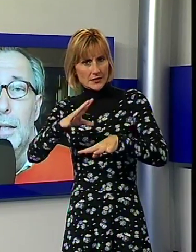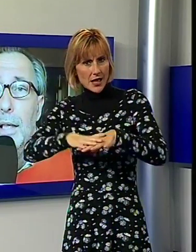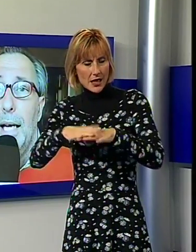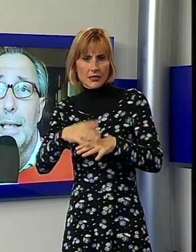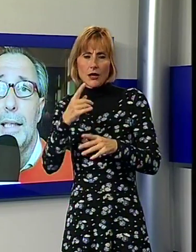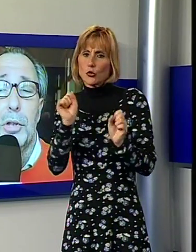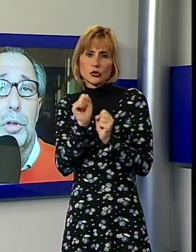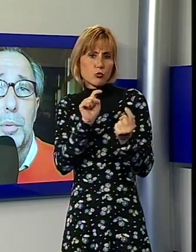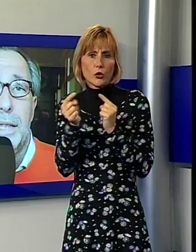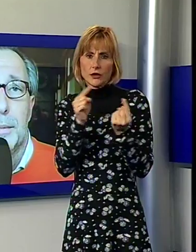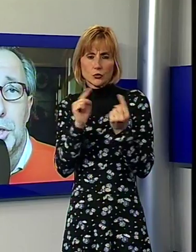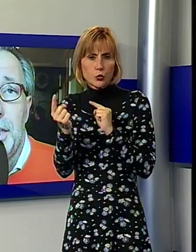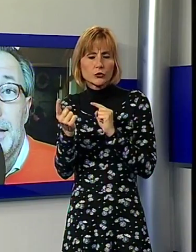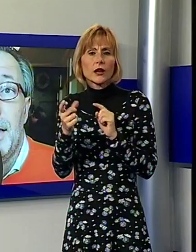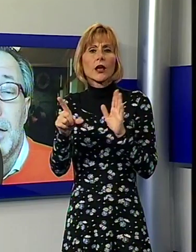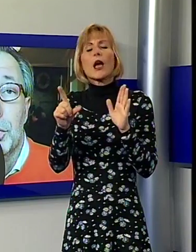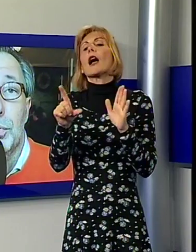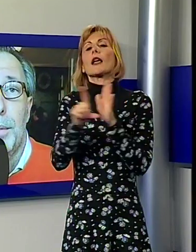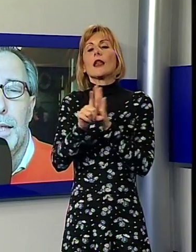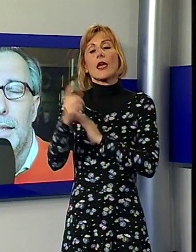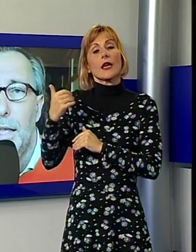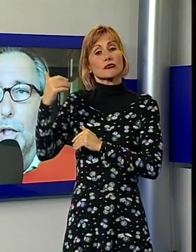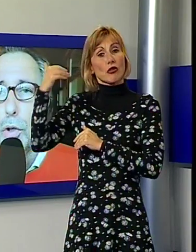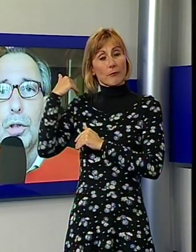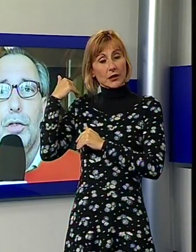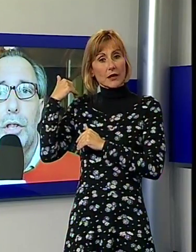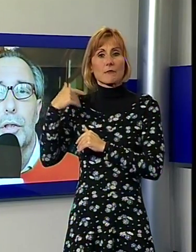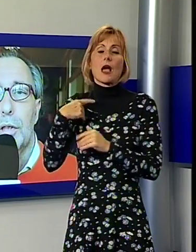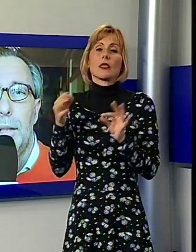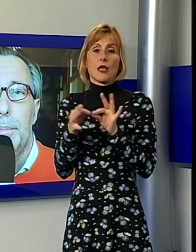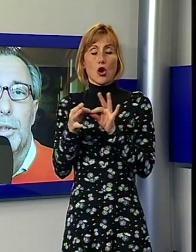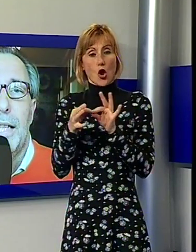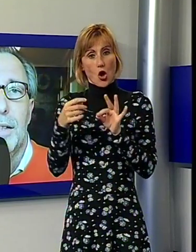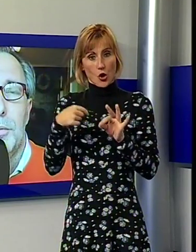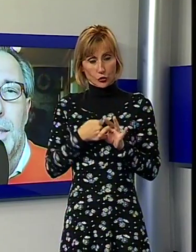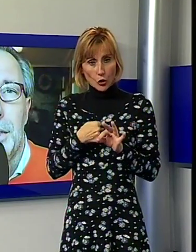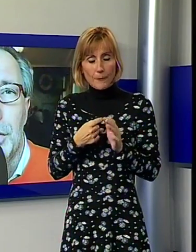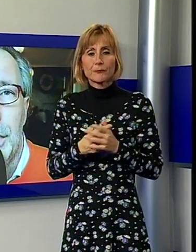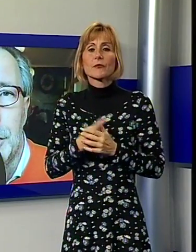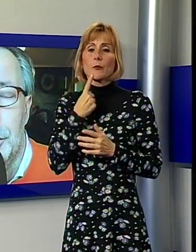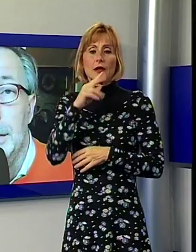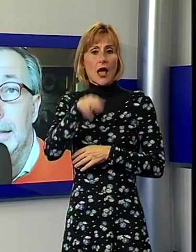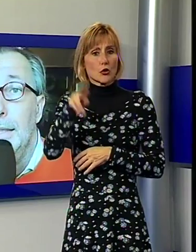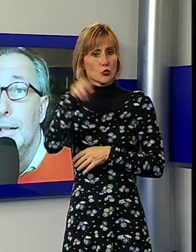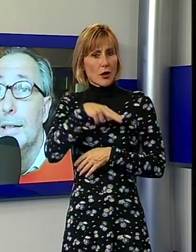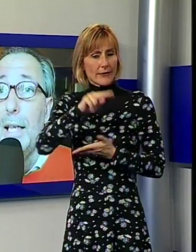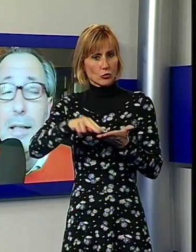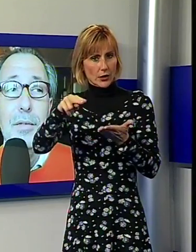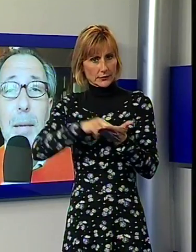anche nella giurisprudenza precedente era assolutamente condiviso nel portare all'annullamento delle elezioni. Se va